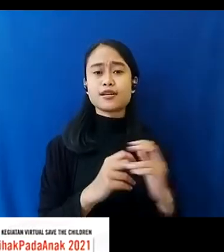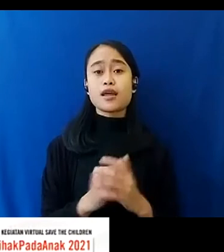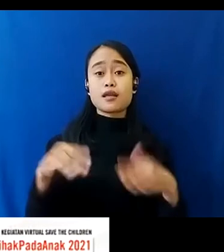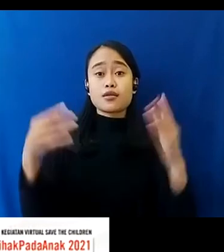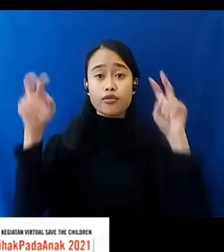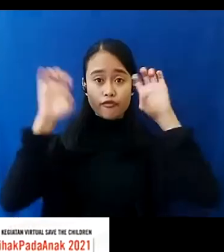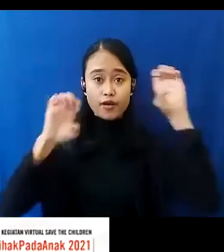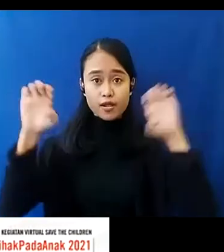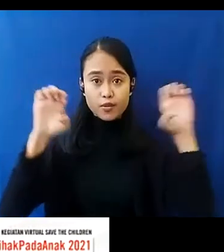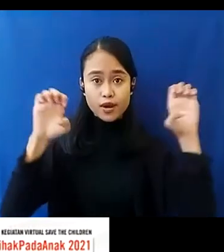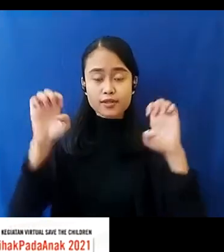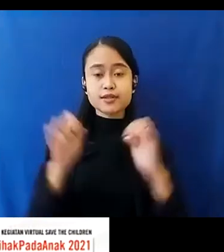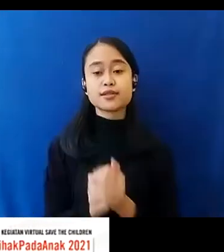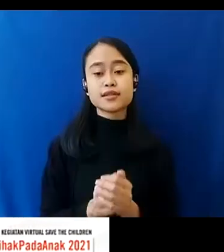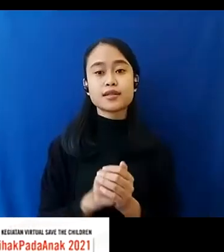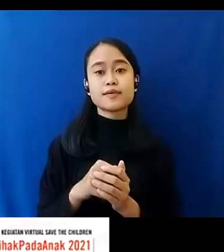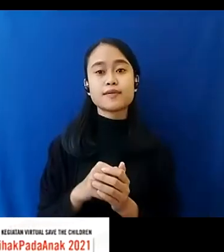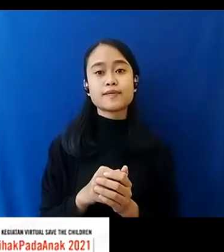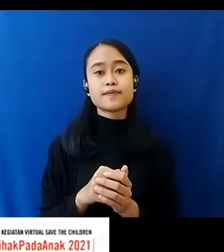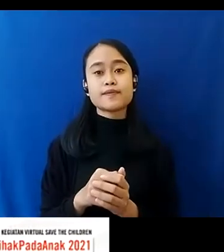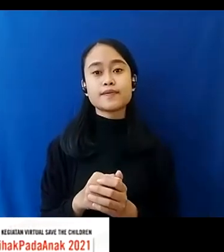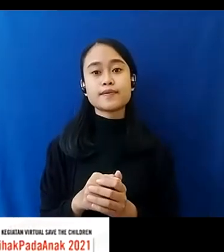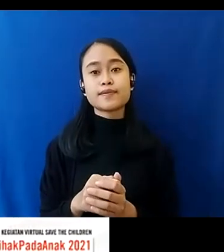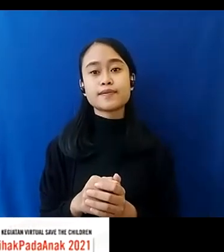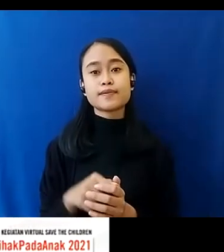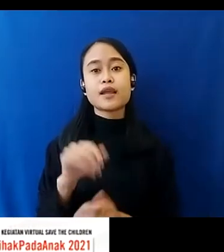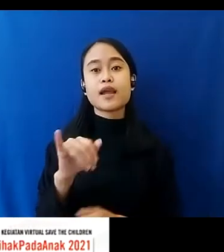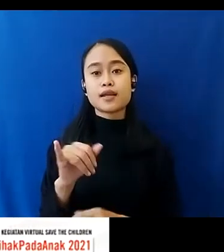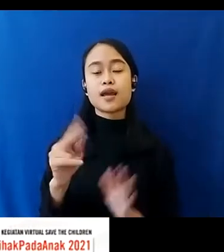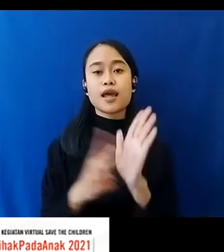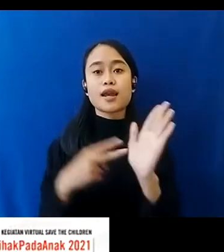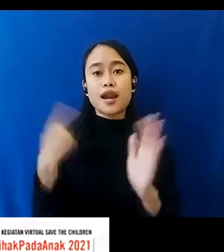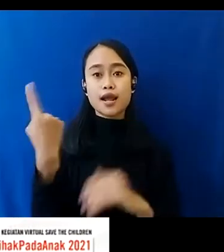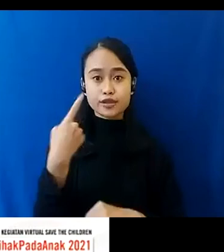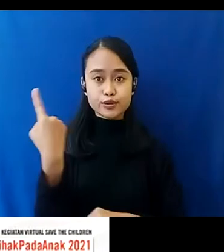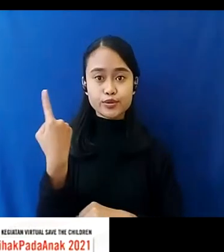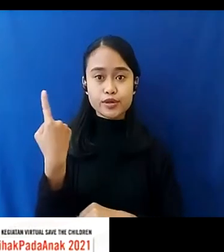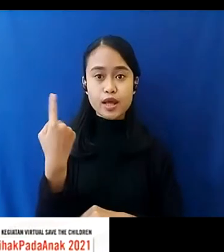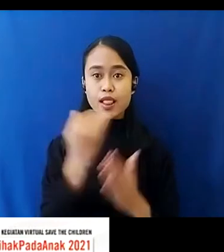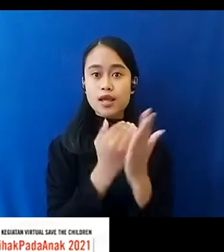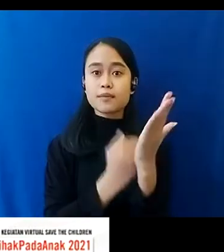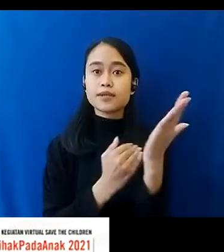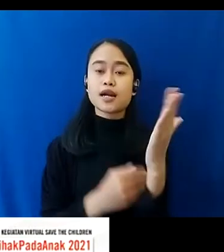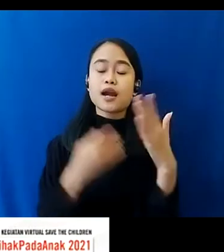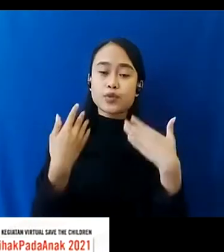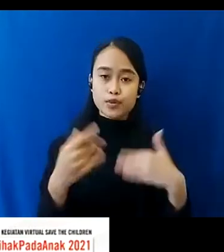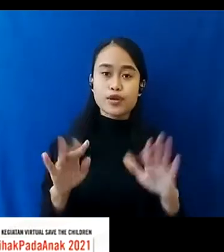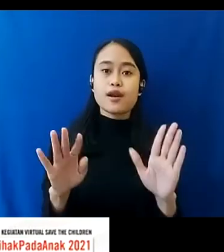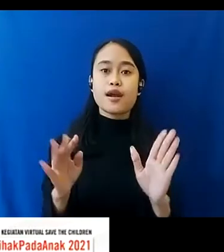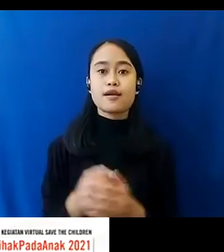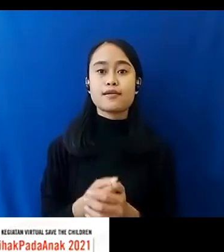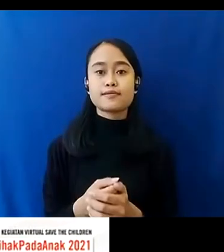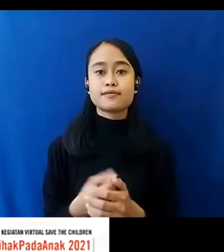Progres Dari yang Ada Memang Secara Nasional Kebijakan Sudah Ditaruh Di dalam